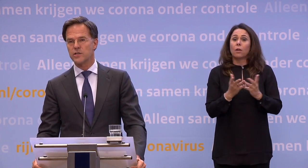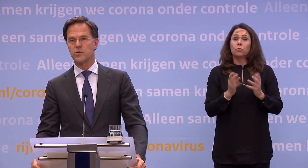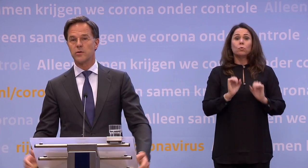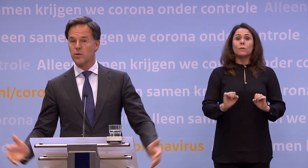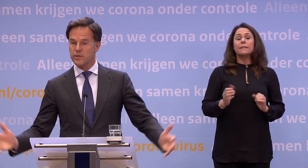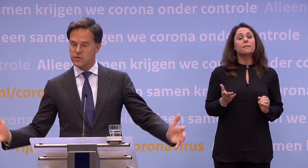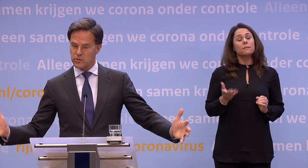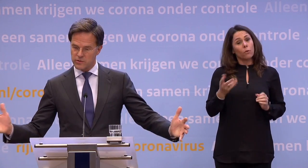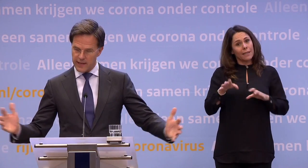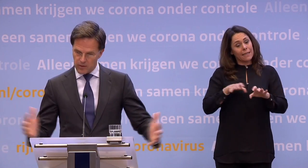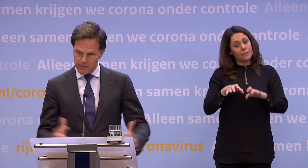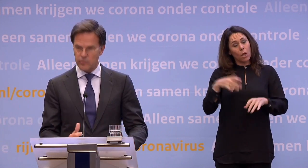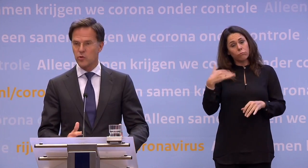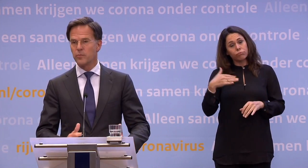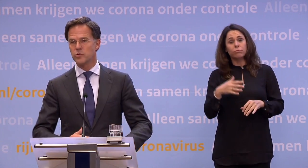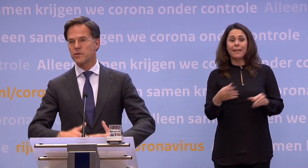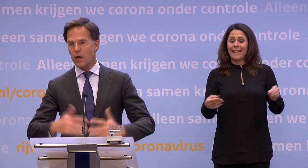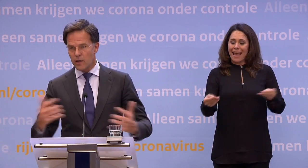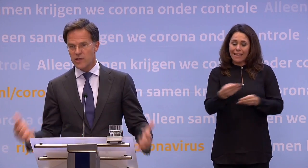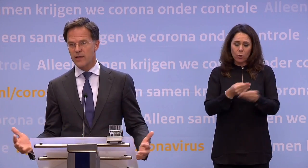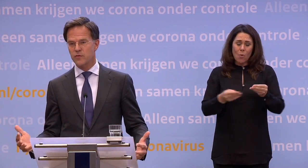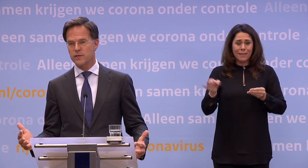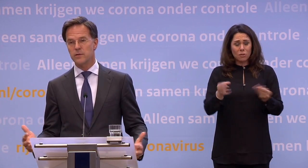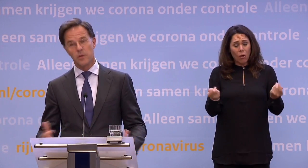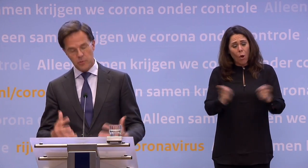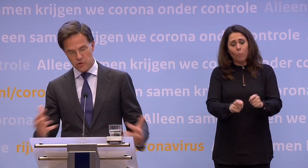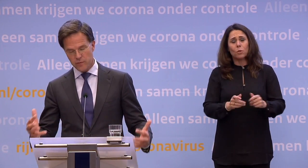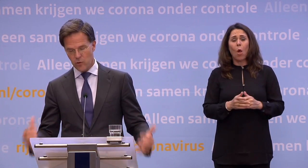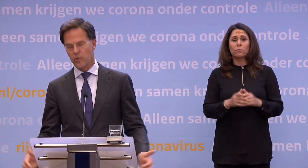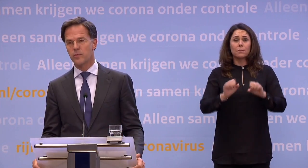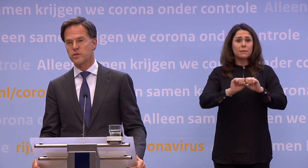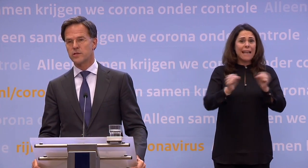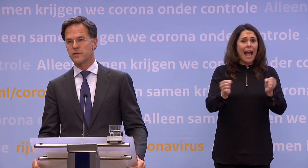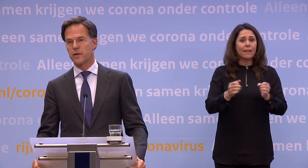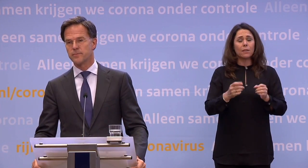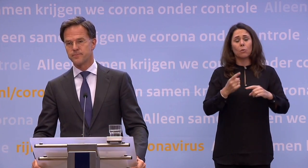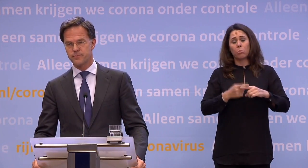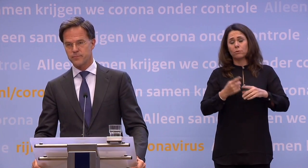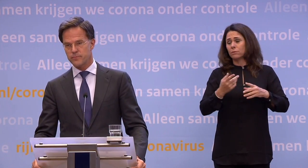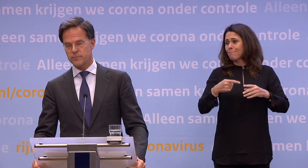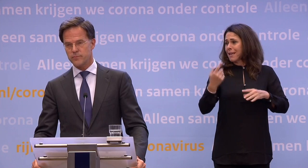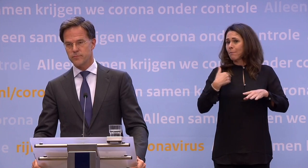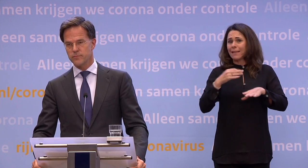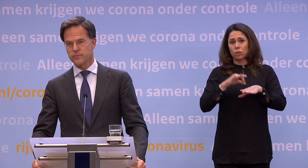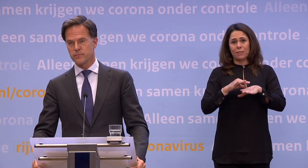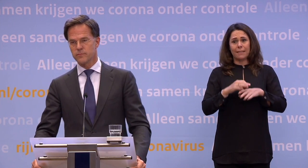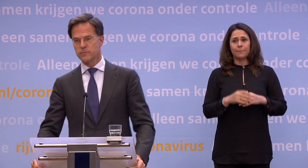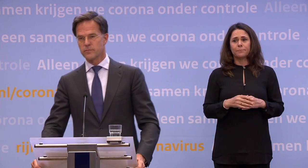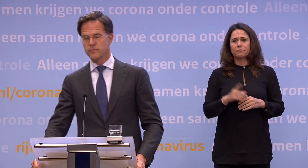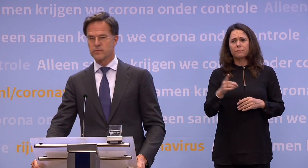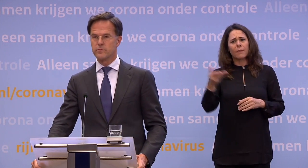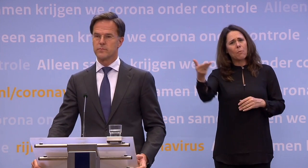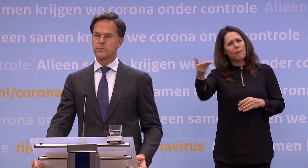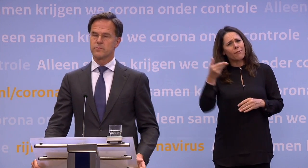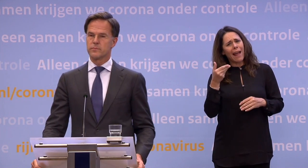z'n allen een groot risico... ...dan lopen we het risico dat die economie weer op slot moet... ...met alle schalen van dien, plus weer oplopende ziektegevallen. Tegelijkertijd hoor ik u